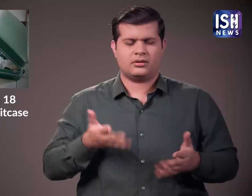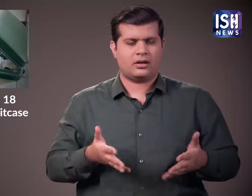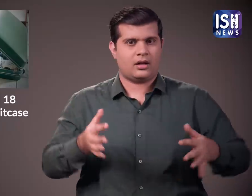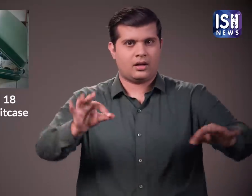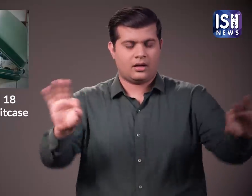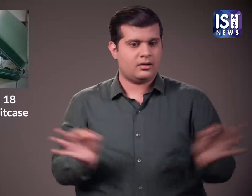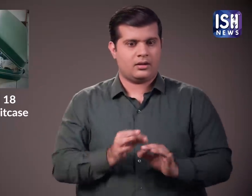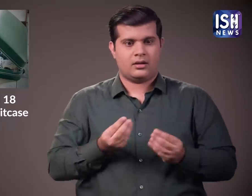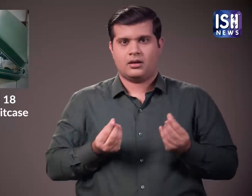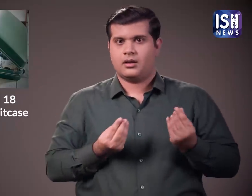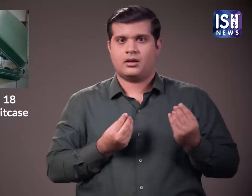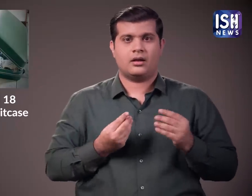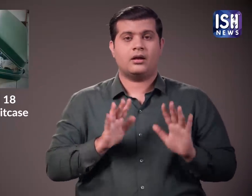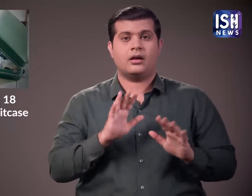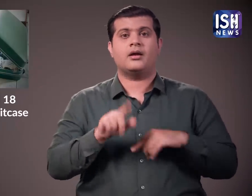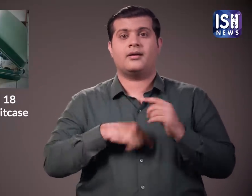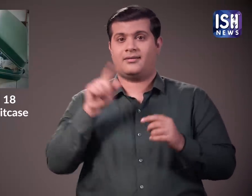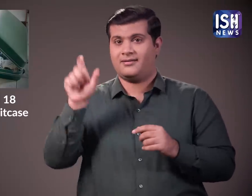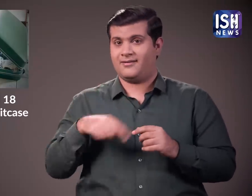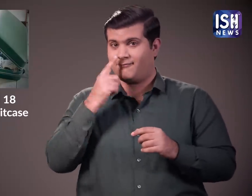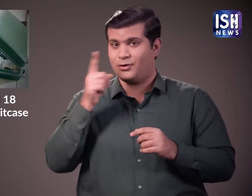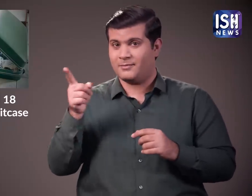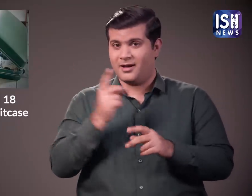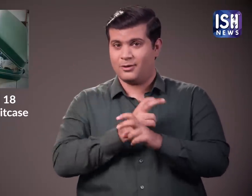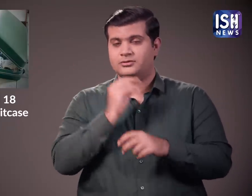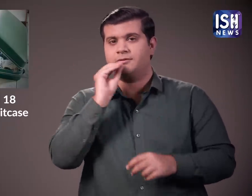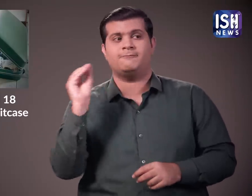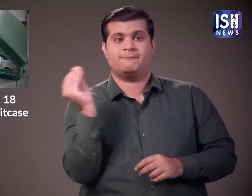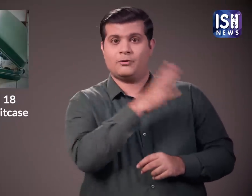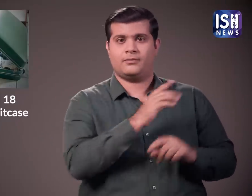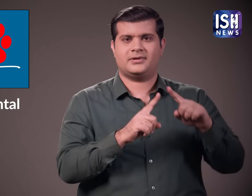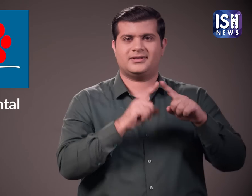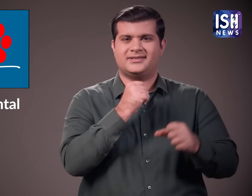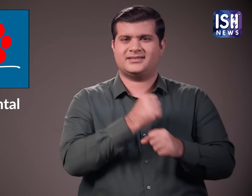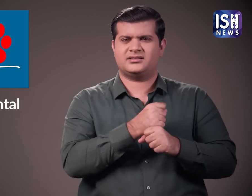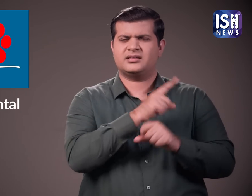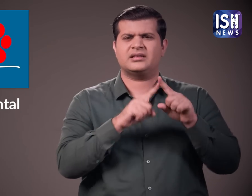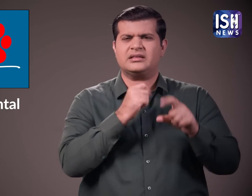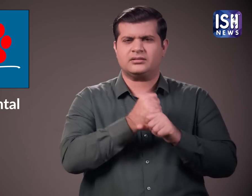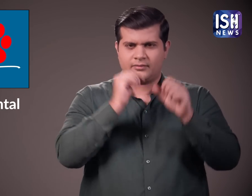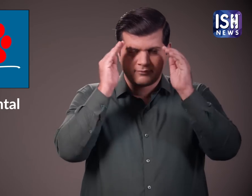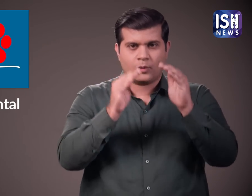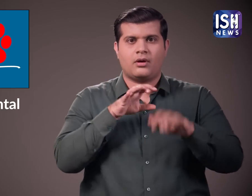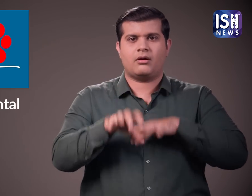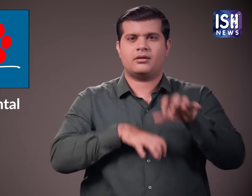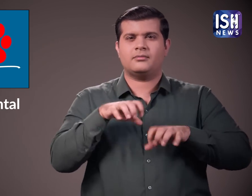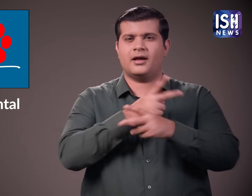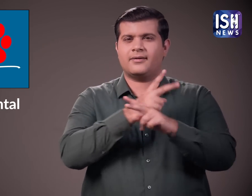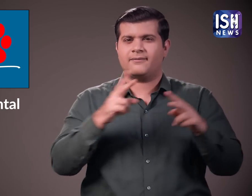दिया। और उस्ट्रियाई महिला ने तब टियर हाइफ गुसेंटेल को सुचित किया जो एक पशु बचाव